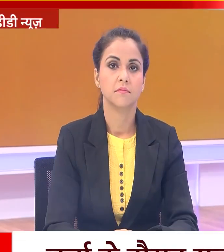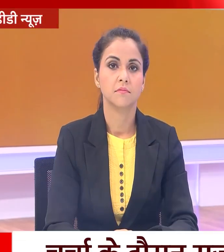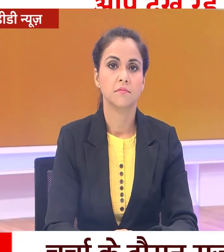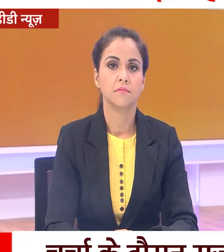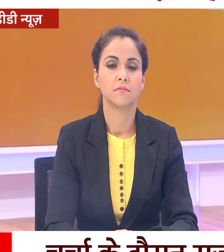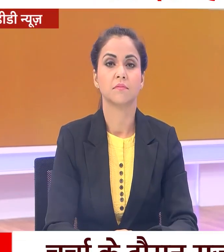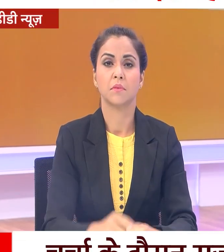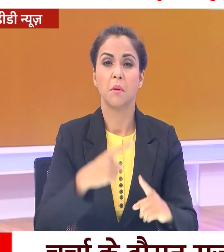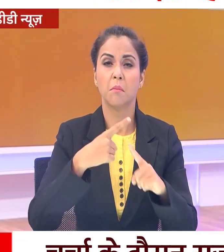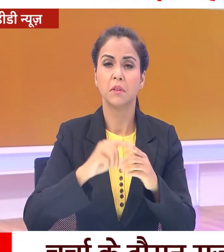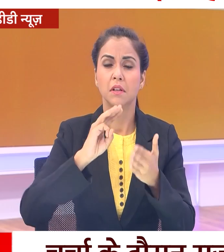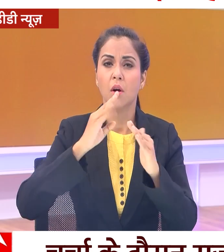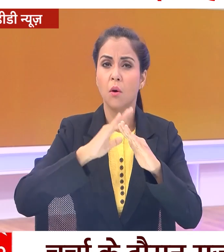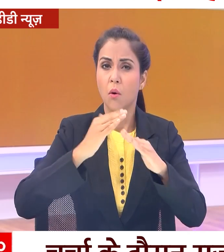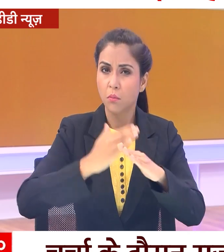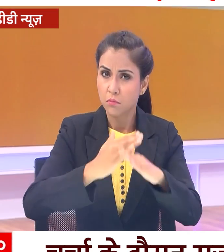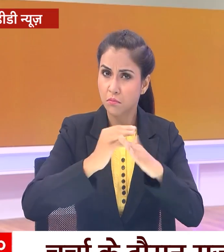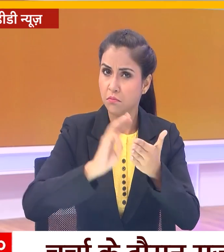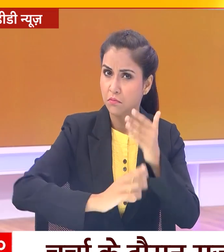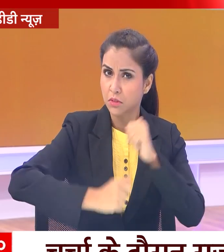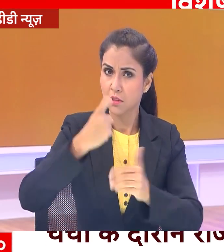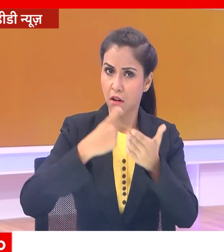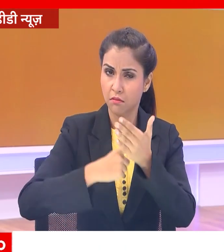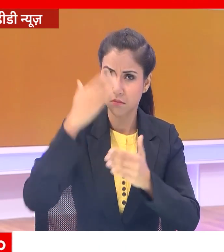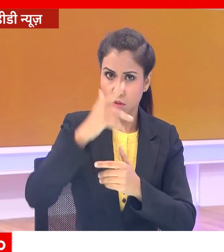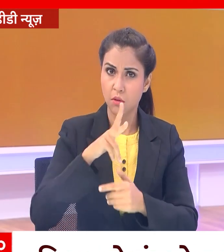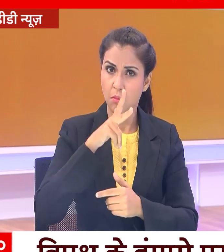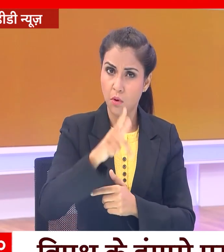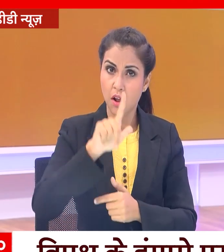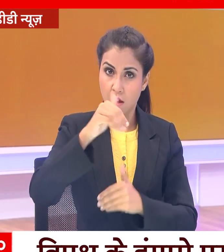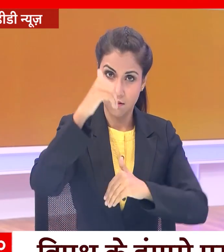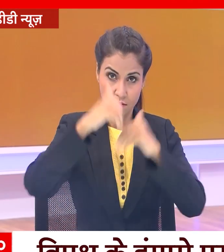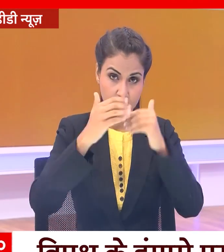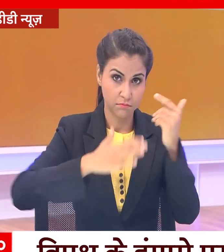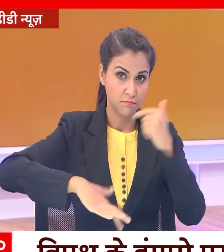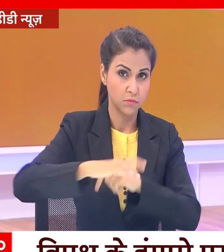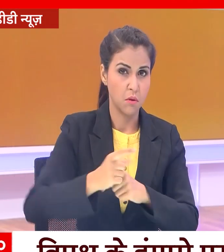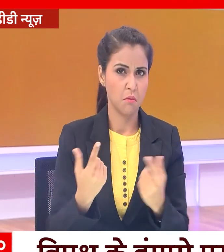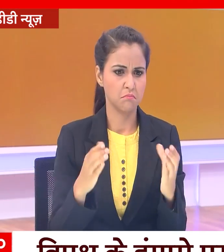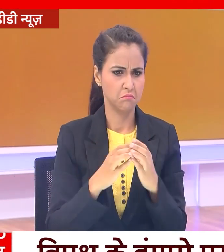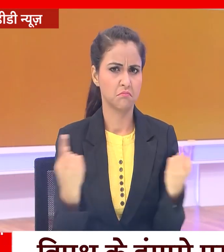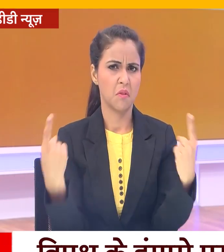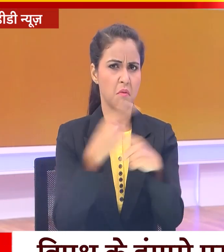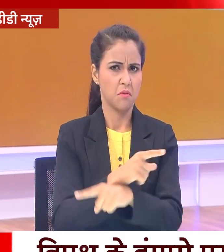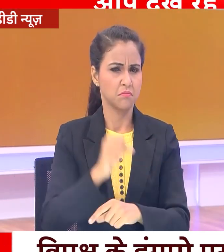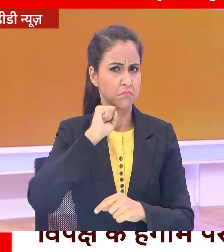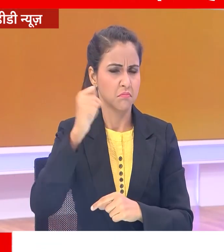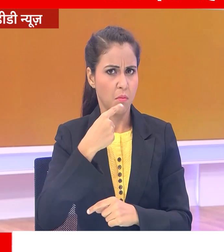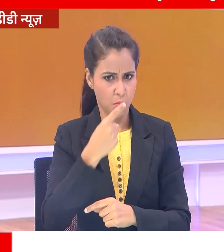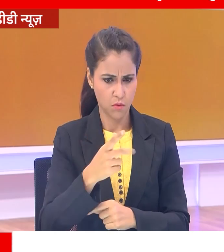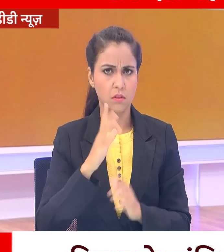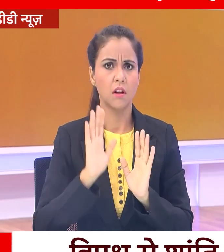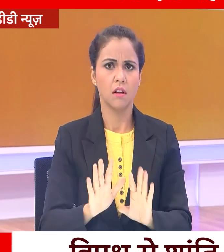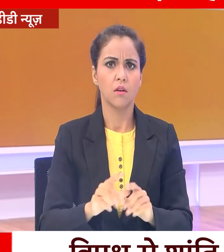और रक्षा मंत्री राजनात सिंग ने भी लोकसभा में विपक्ष के हंगामे पर विरोध जताया